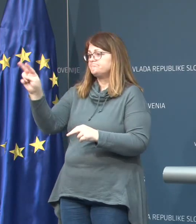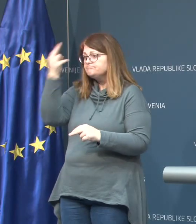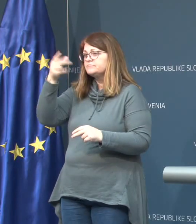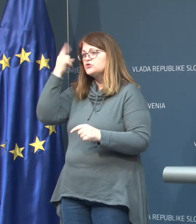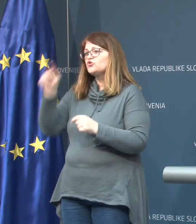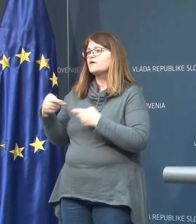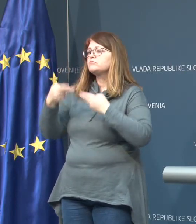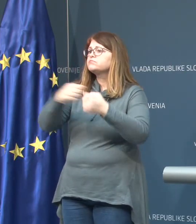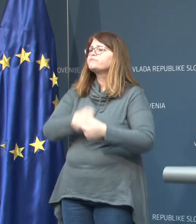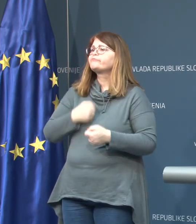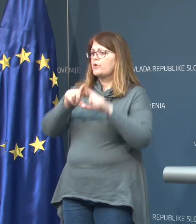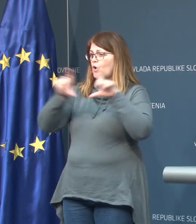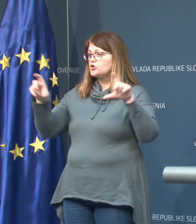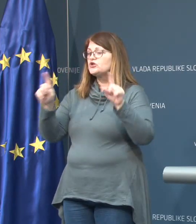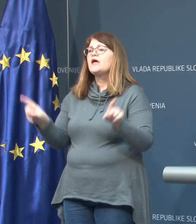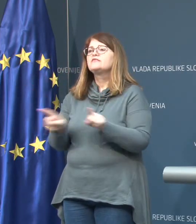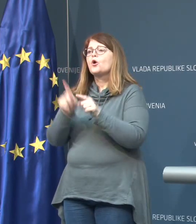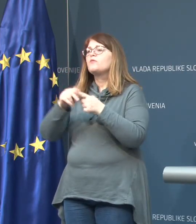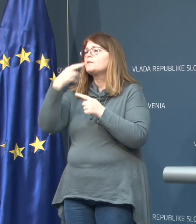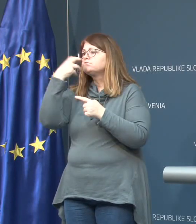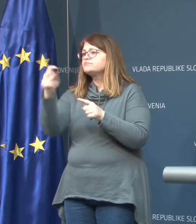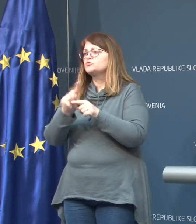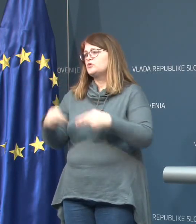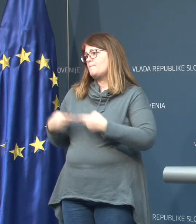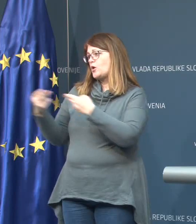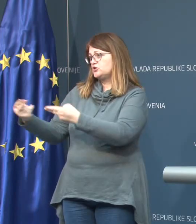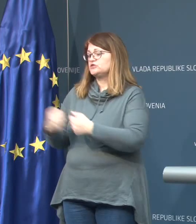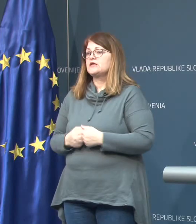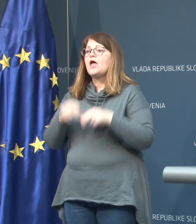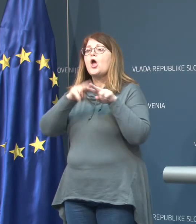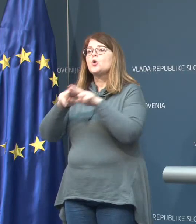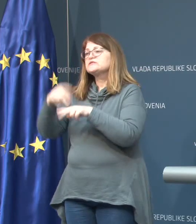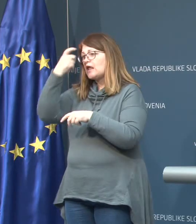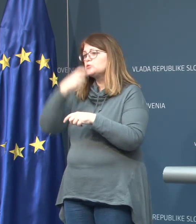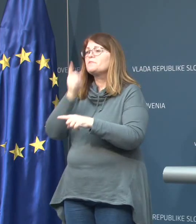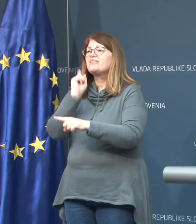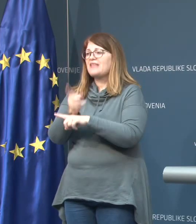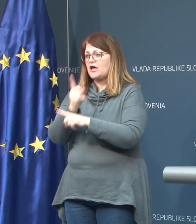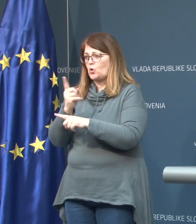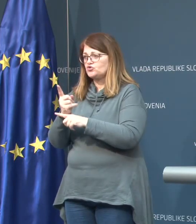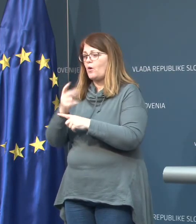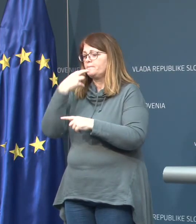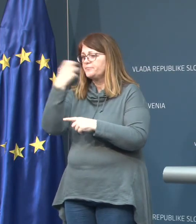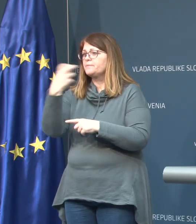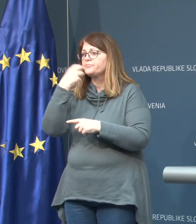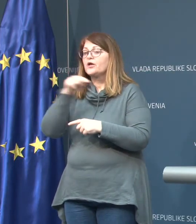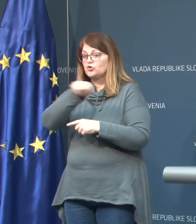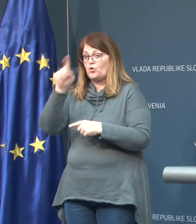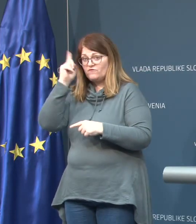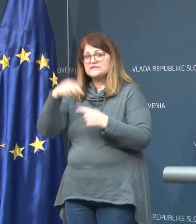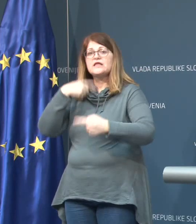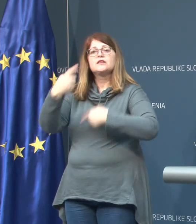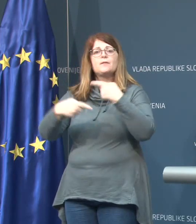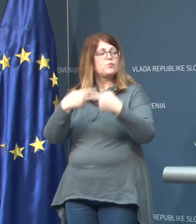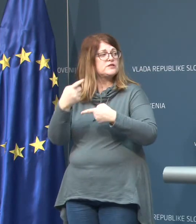pacijenta poslati v bolnišnico. Tako potem bris vzamejo tudi v bolnišnici. Ostale osebe naročamo na brise, to veste, da poteka